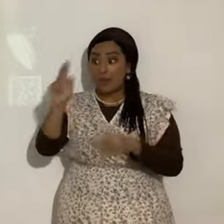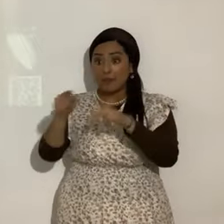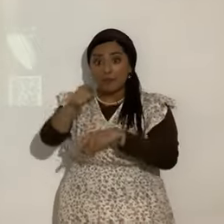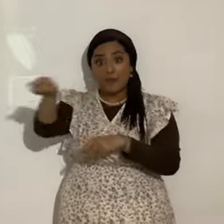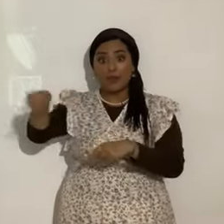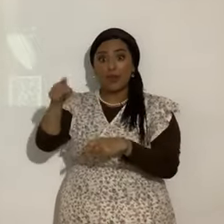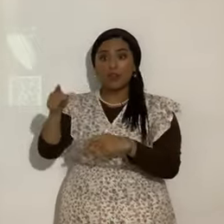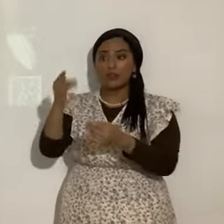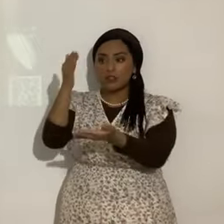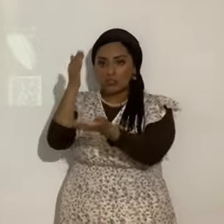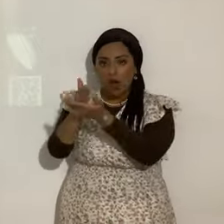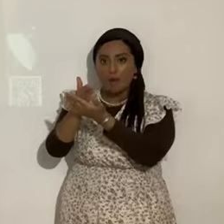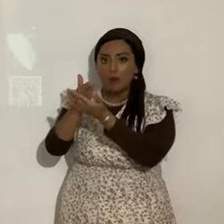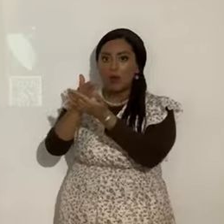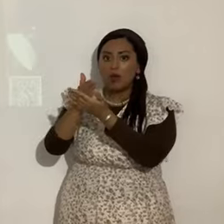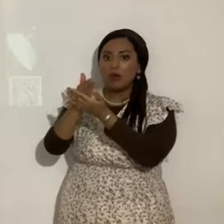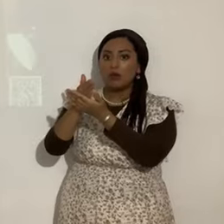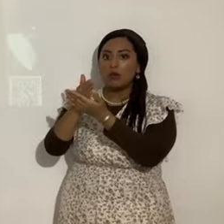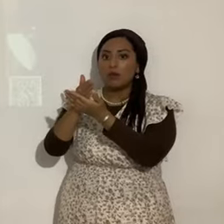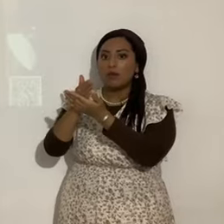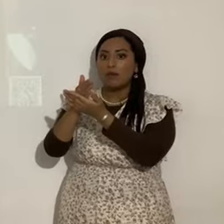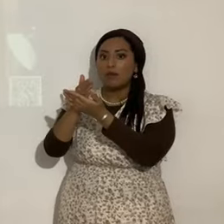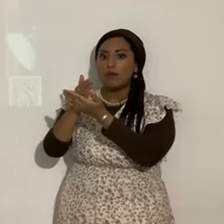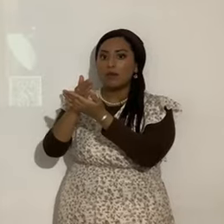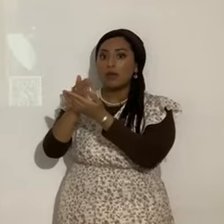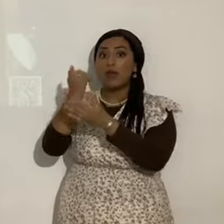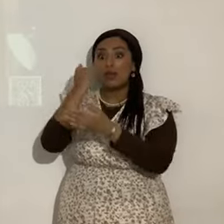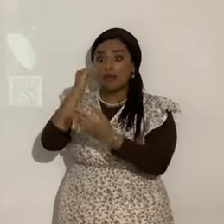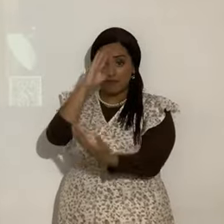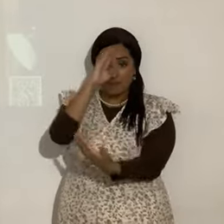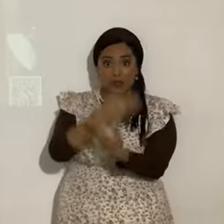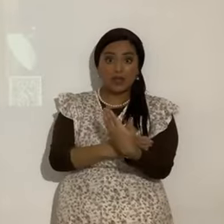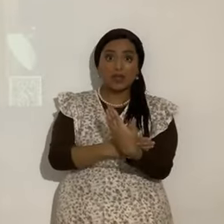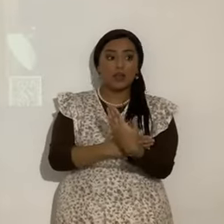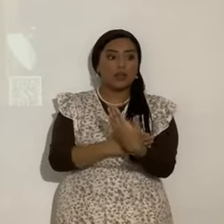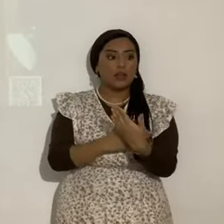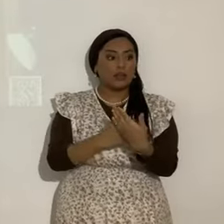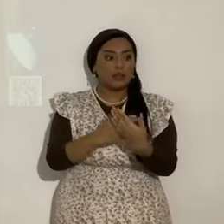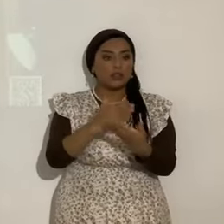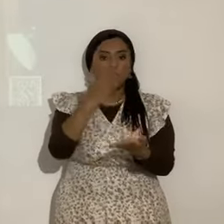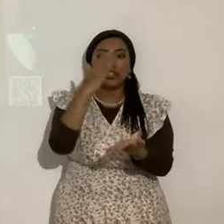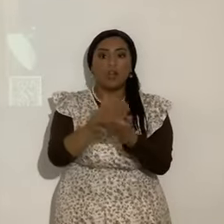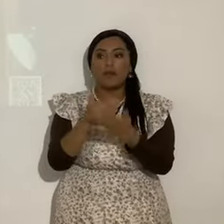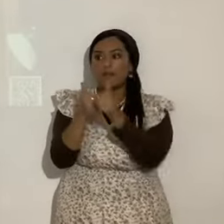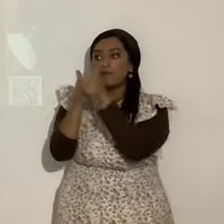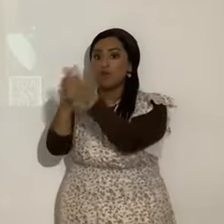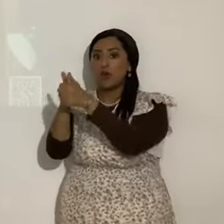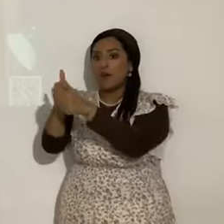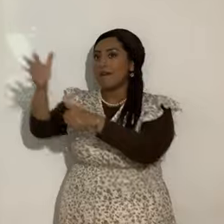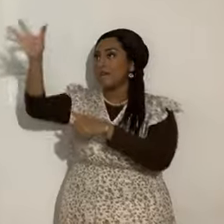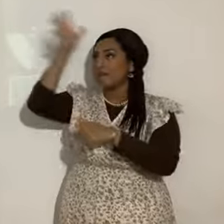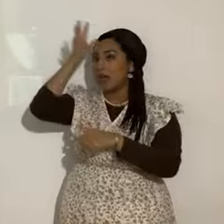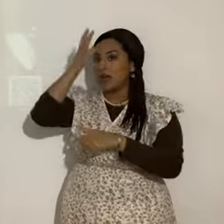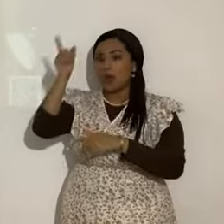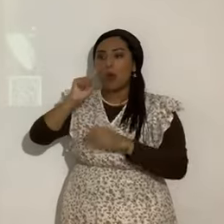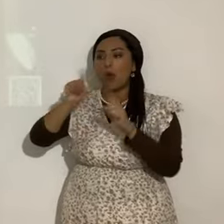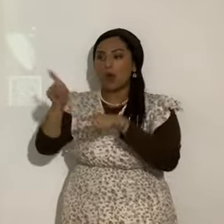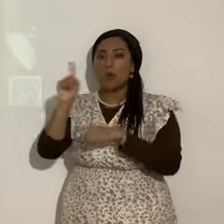él, ¿a dónde va? Si un niño se suelta de la mano de su papá, ¿a dónde va? ¿Me doy a entender? Entonces, no se puede